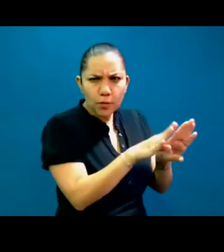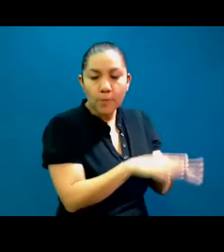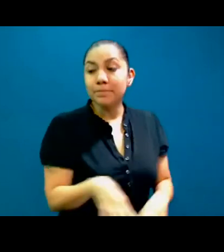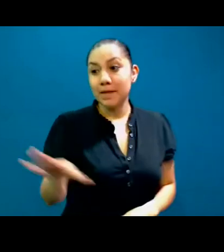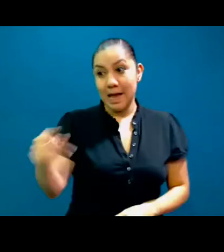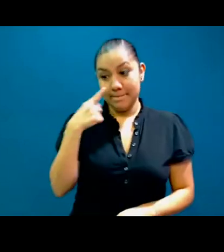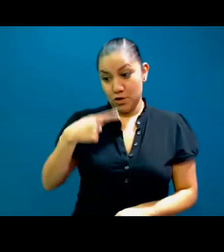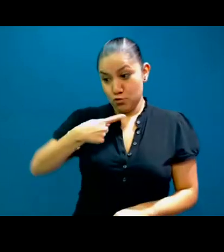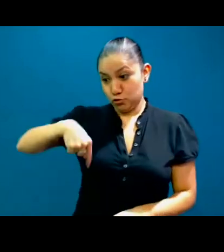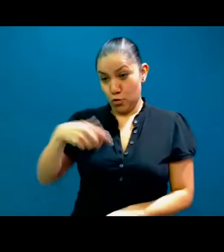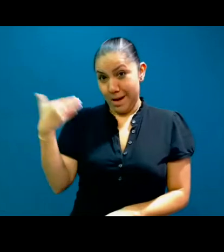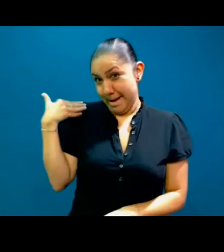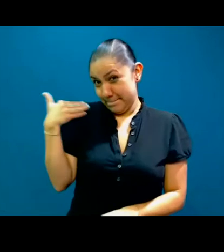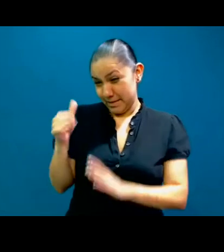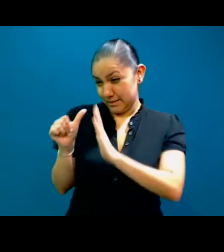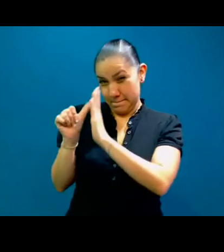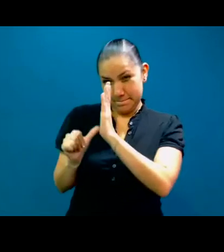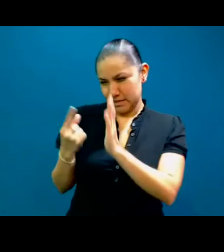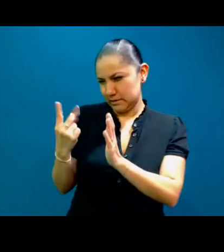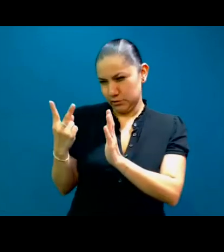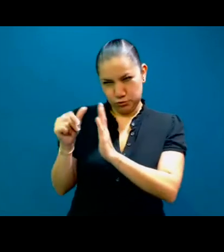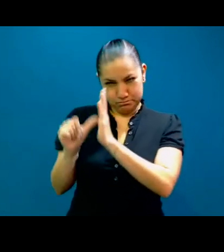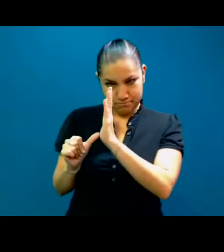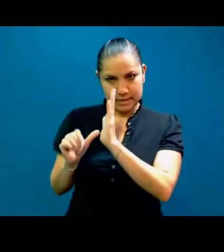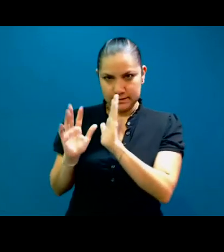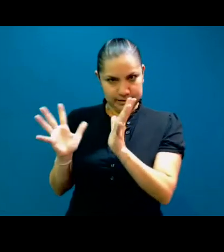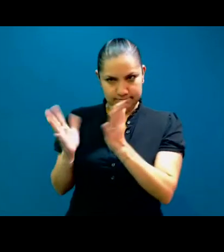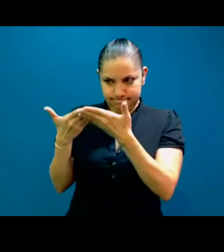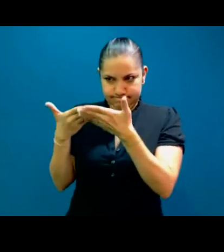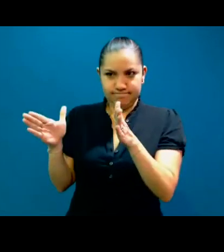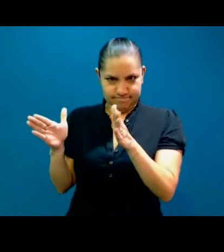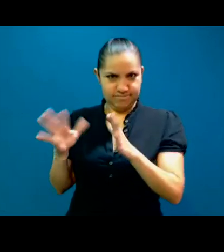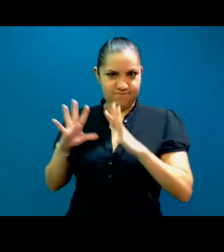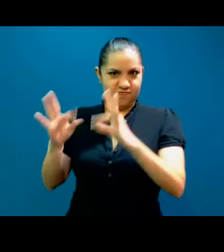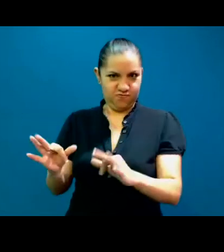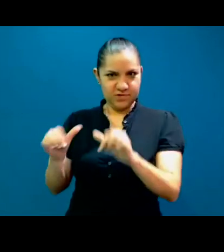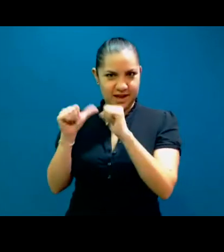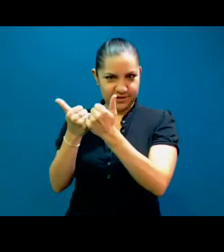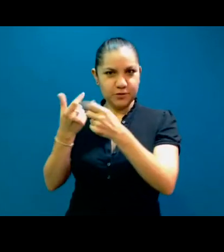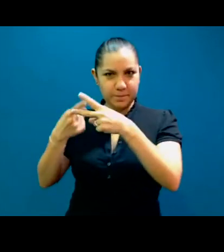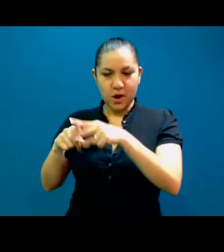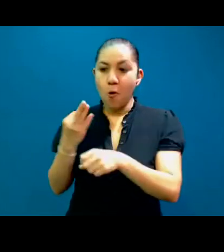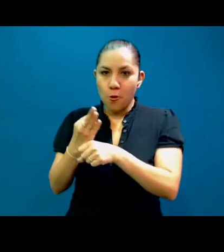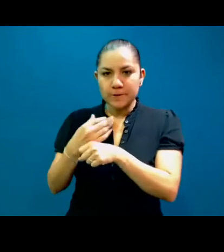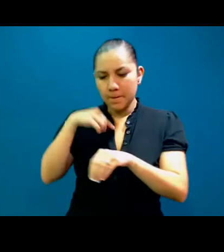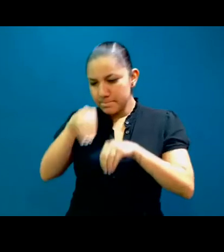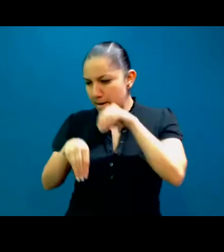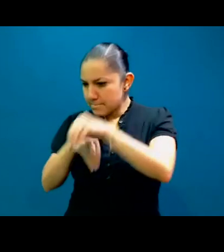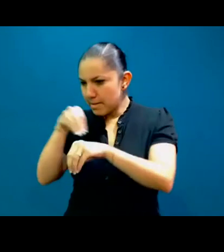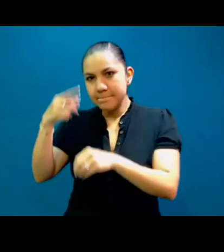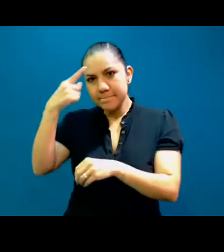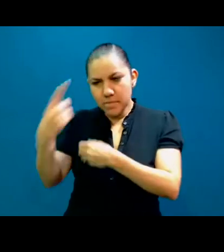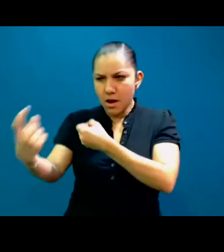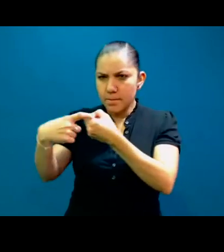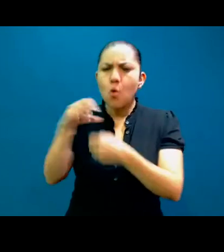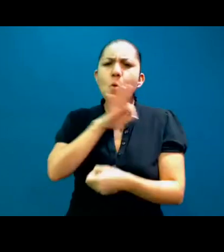y en este momento estamos desarrollando nuestra página web para recibir a miembros. Van a tener una membresía individual y pueden tener